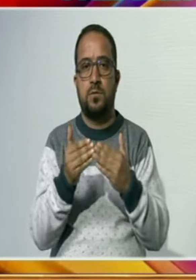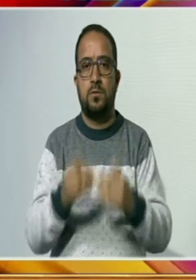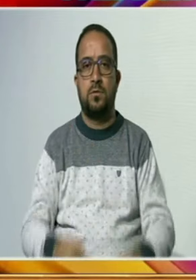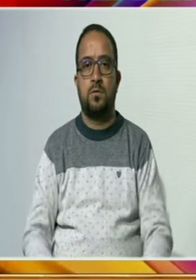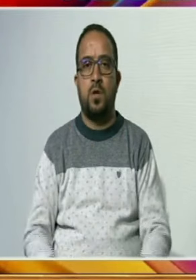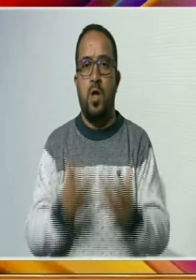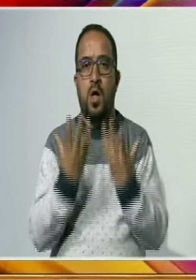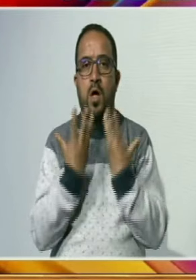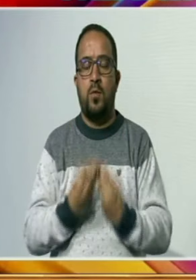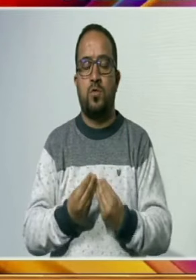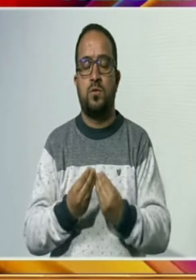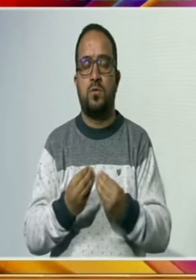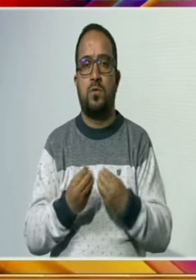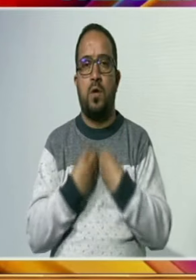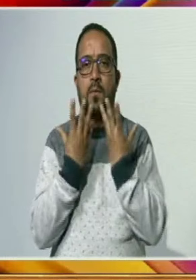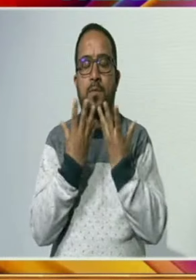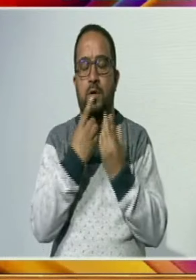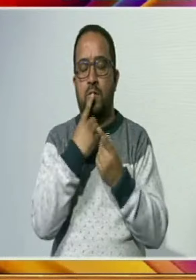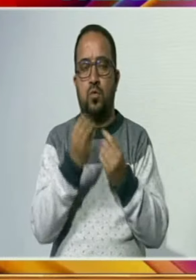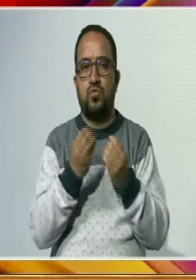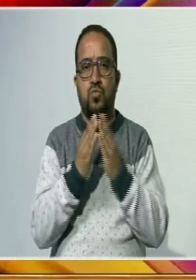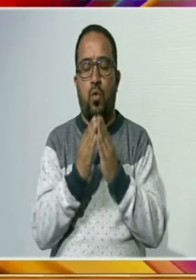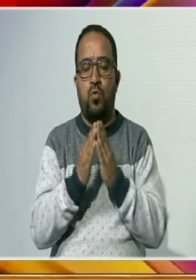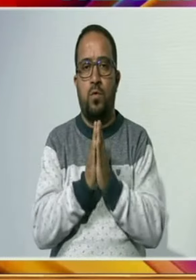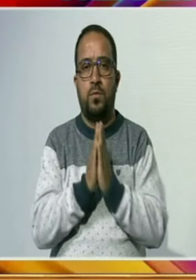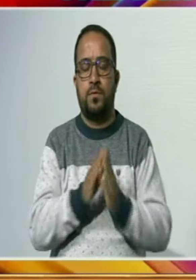آمن اور خوشحالی کیلئے دعا کی